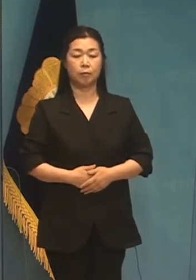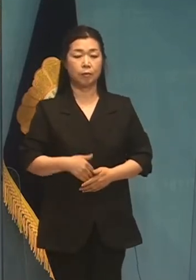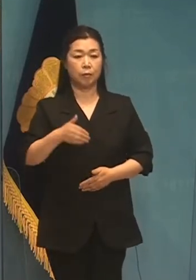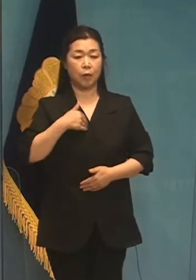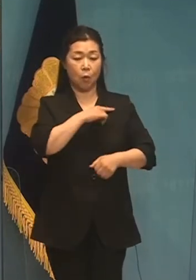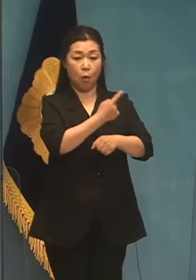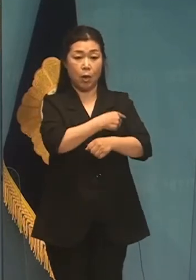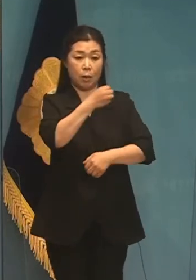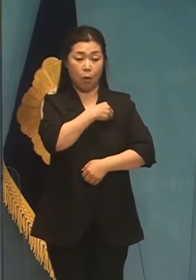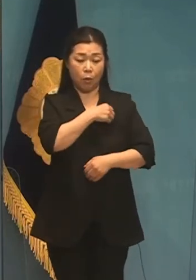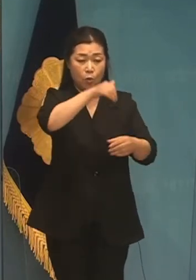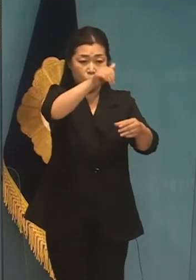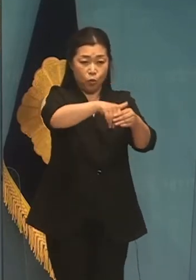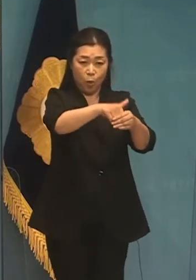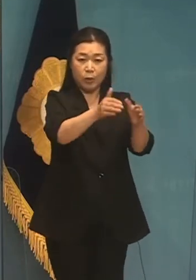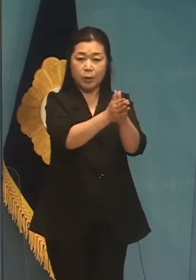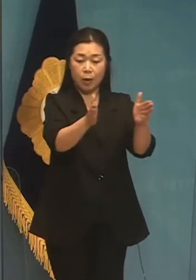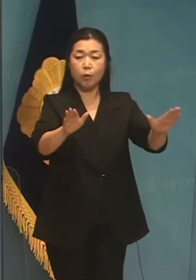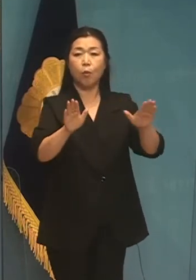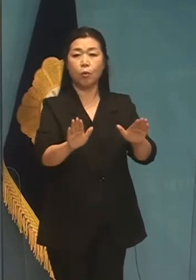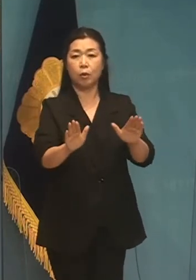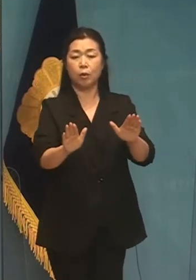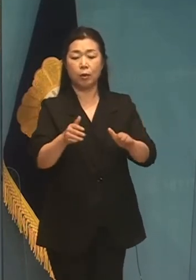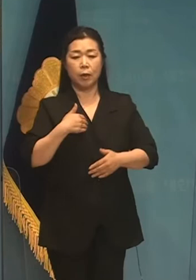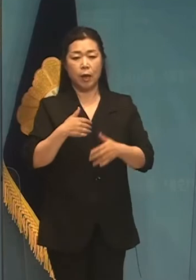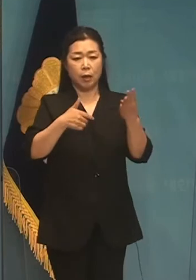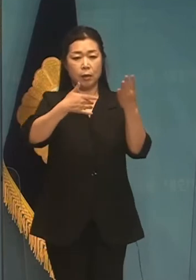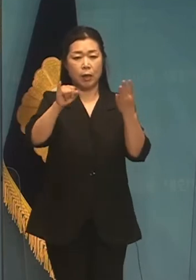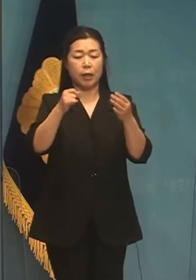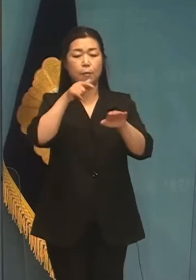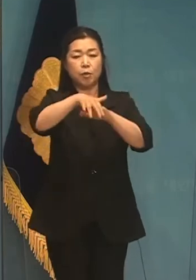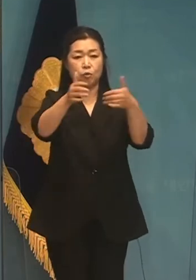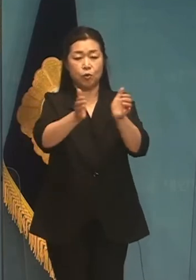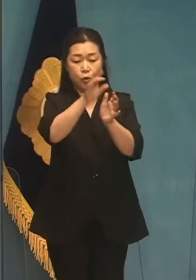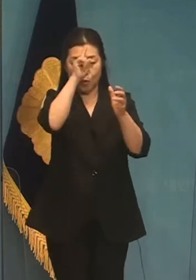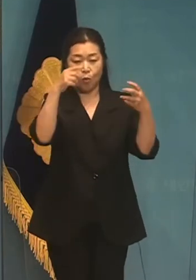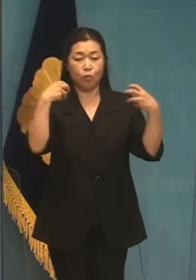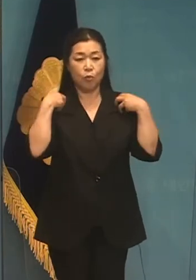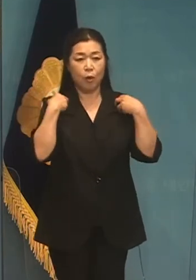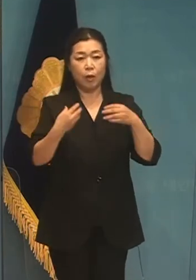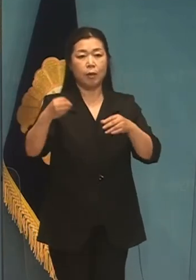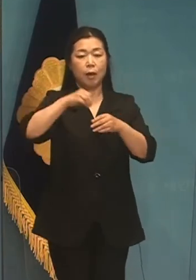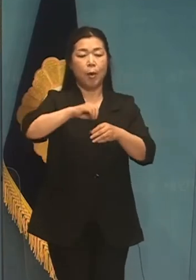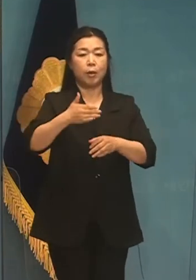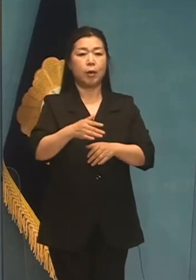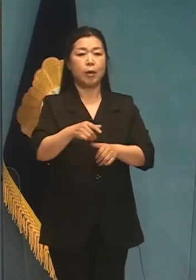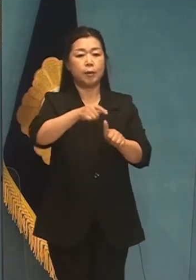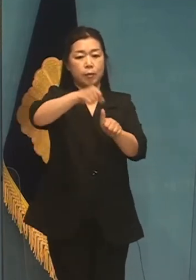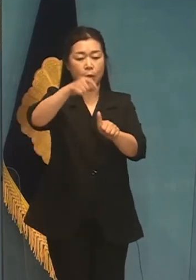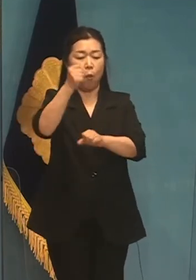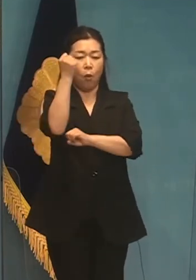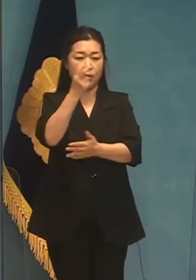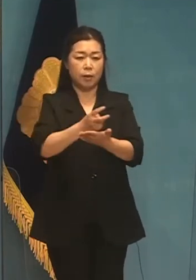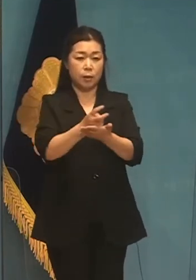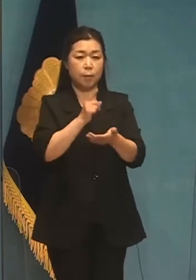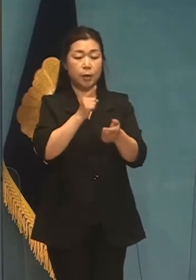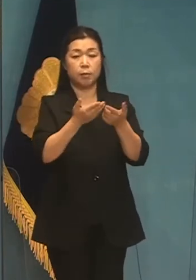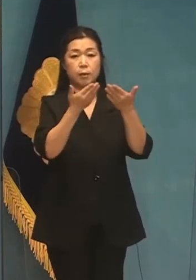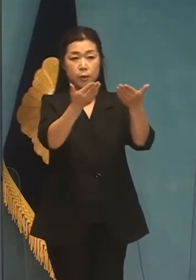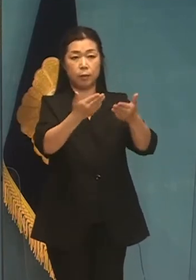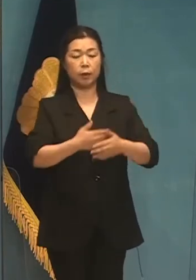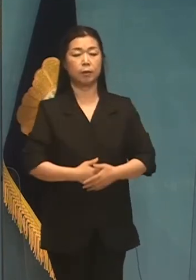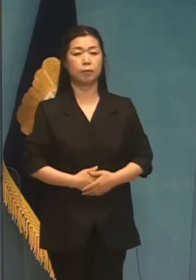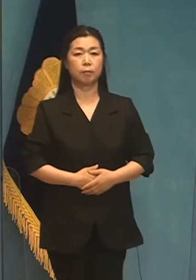저는 권리당원들의 투표가 시작되는데, 오늘 제사기 민주정부가 담아야 할 인사원칙 공약을 말씀드리겠습니다.